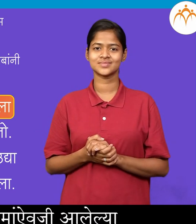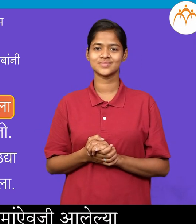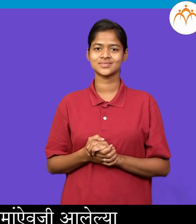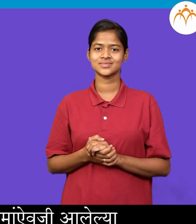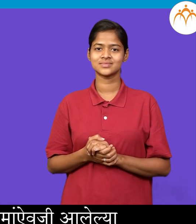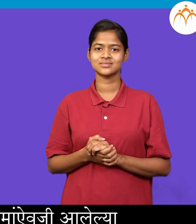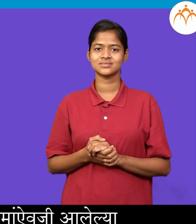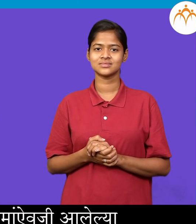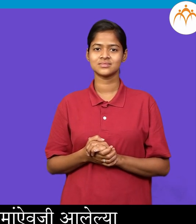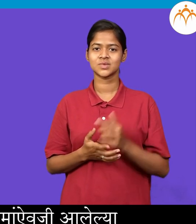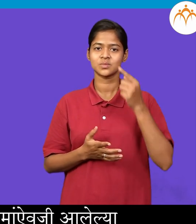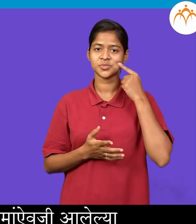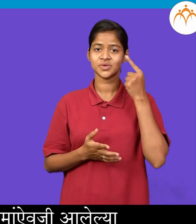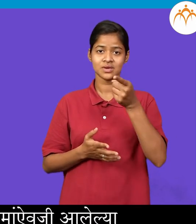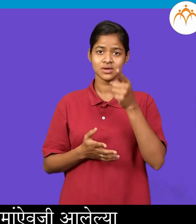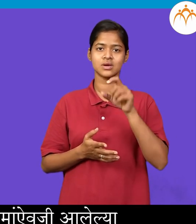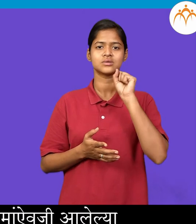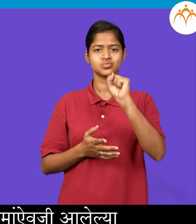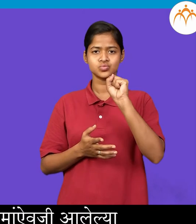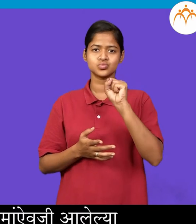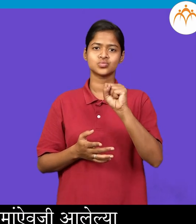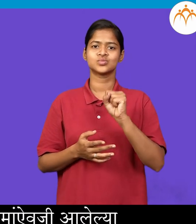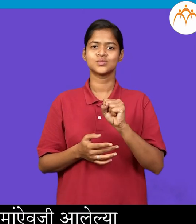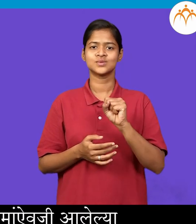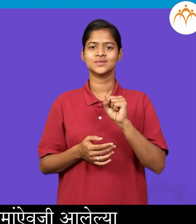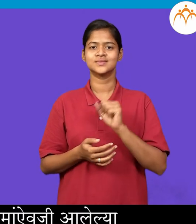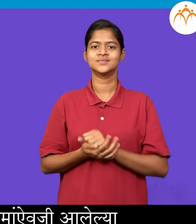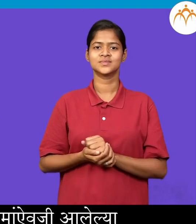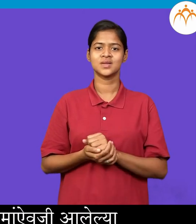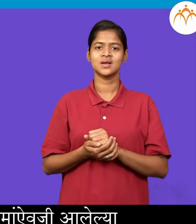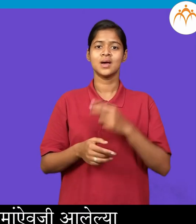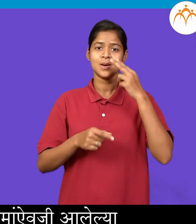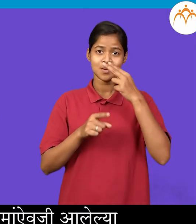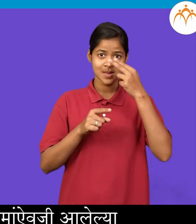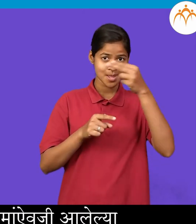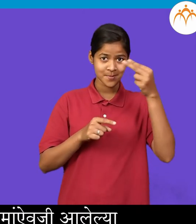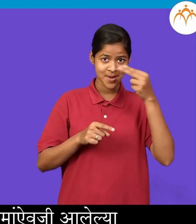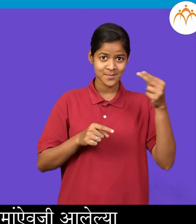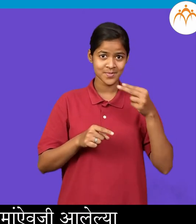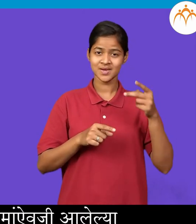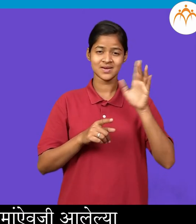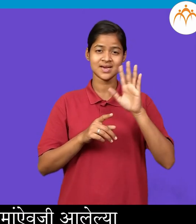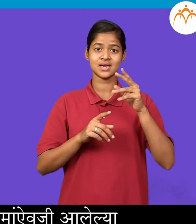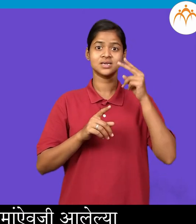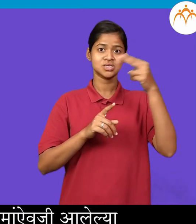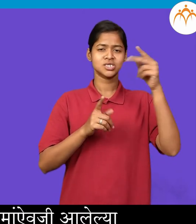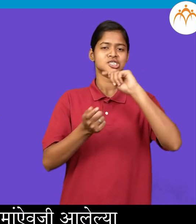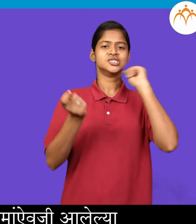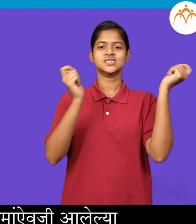त्याचा त्याला अशा नामान आई वजी आलेलै शब्दानन शर्वनामे